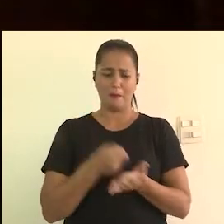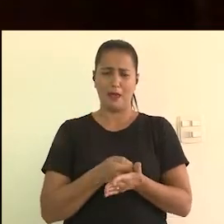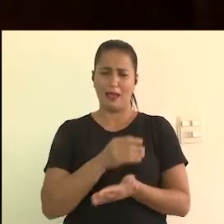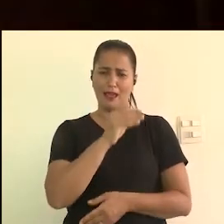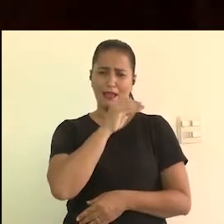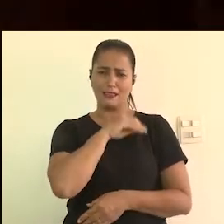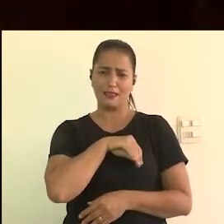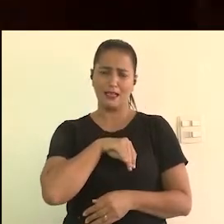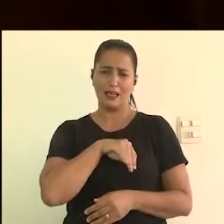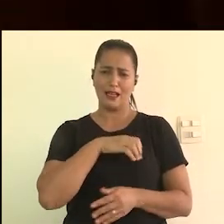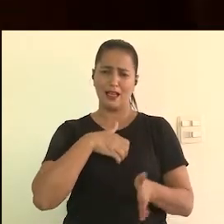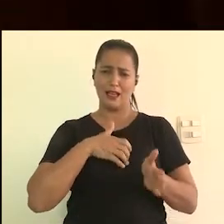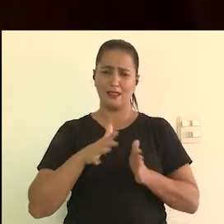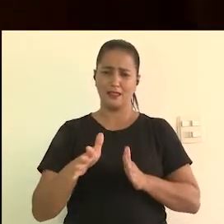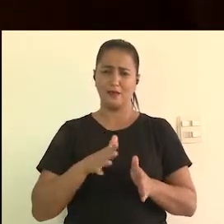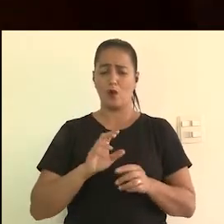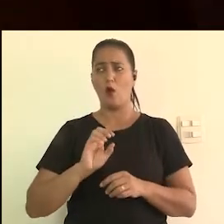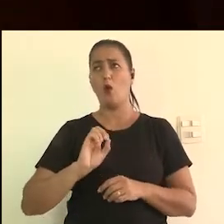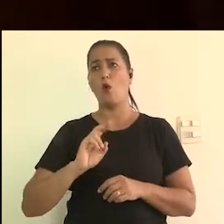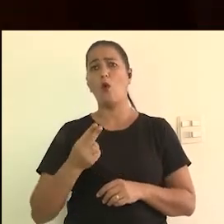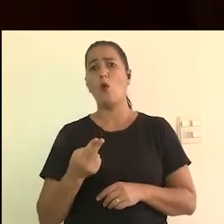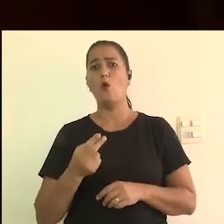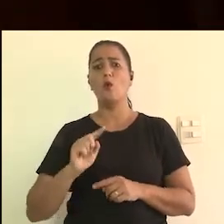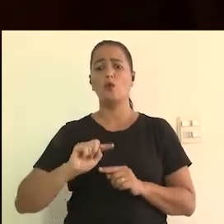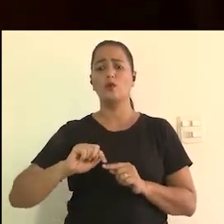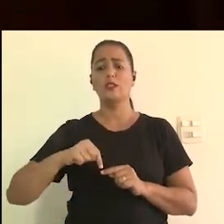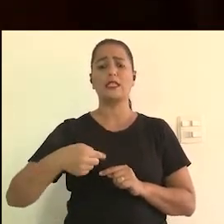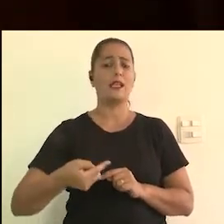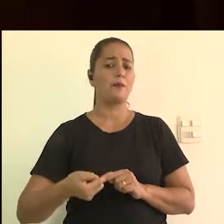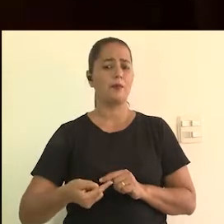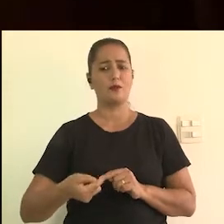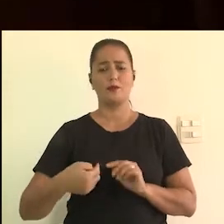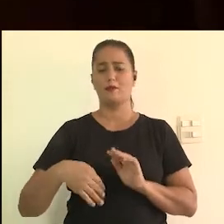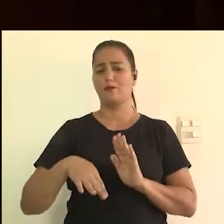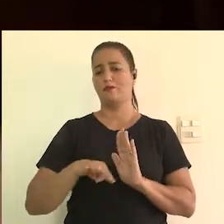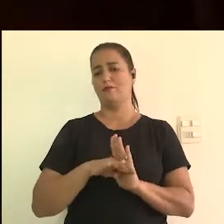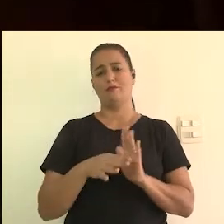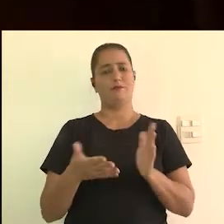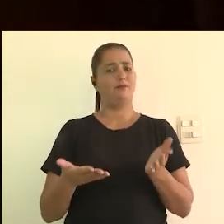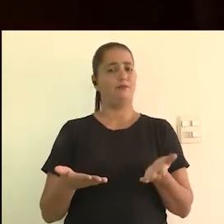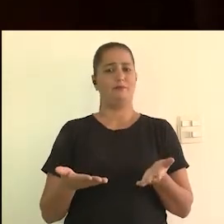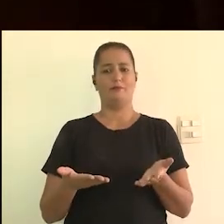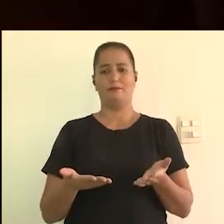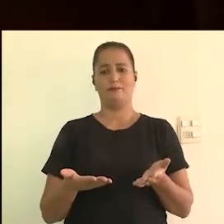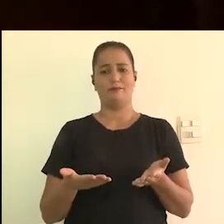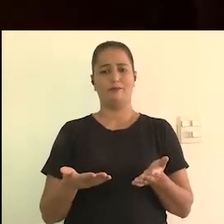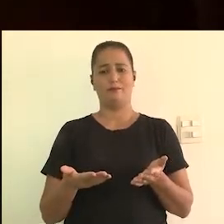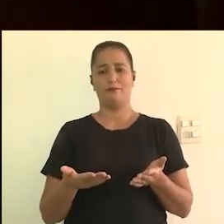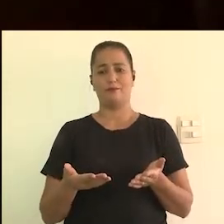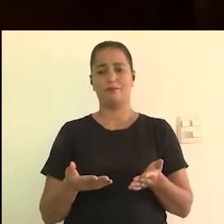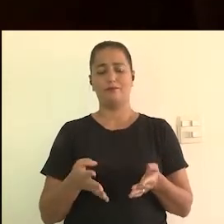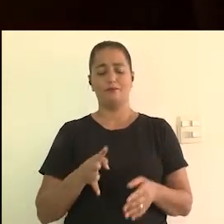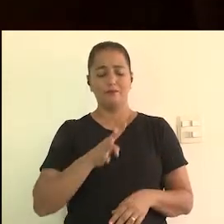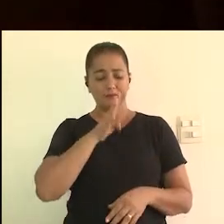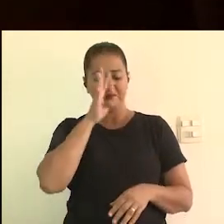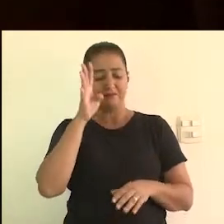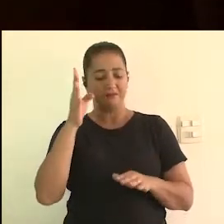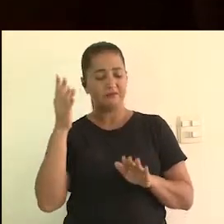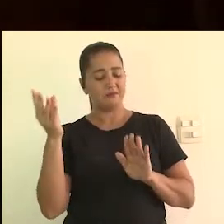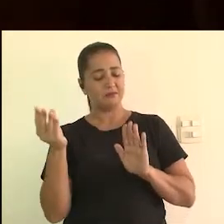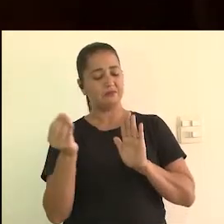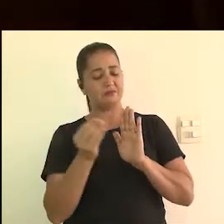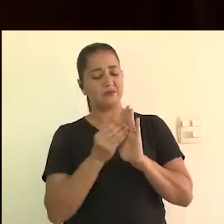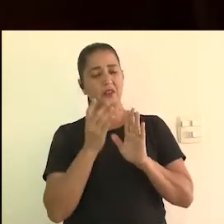mesmo? Será que eu estou achando tão caro pagar um profissional de acessibilidade? Ou esse serviço chegou depois e